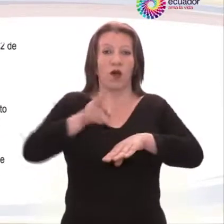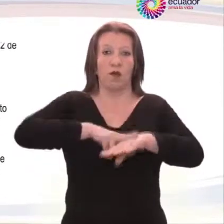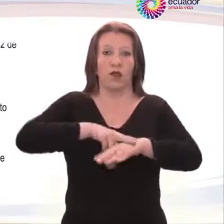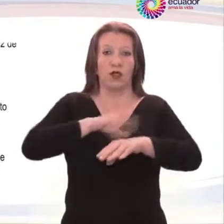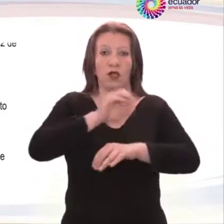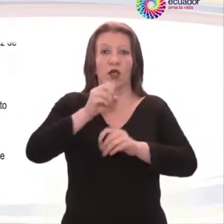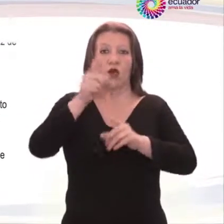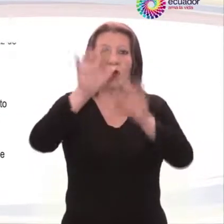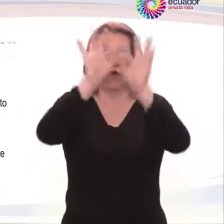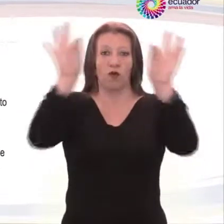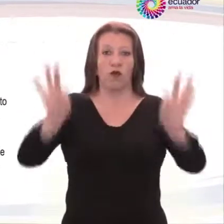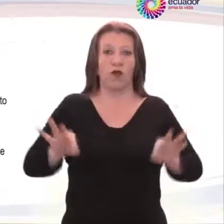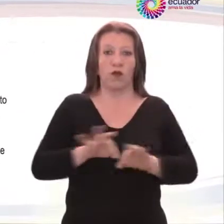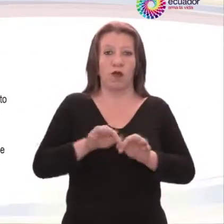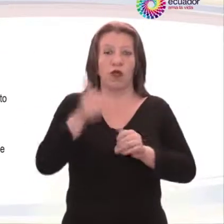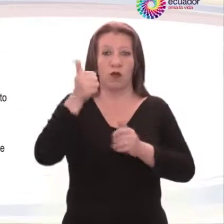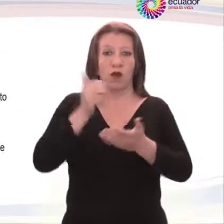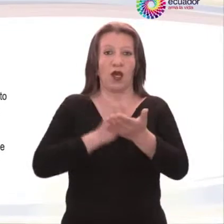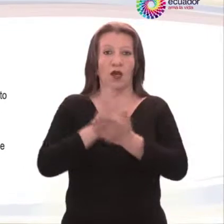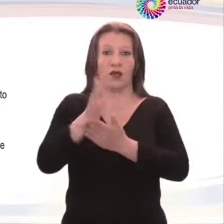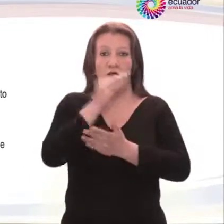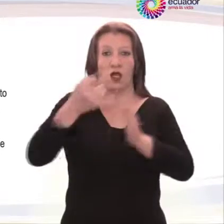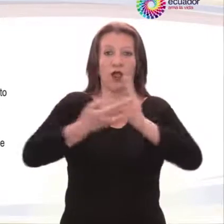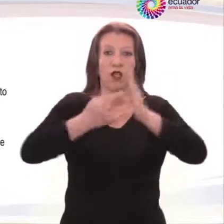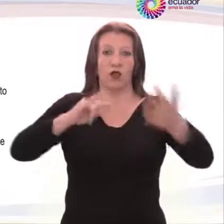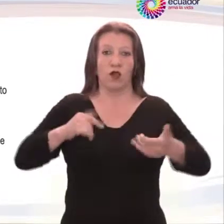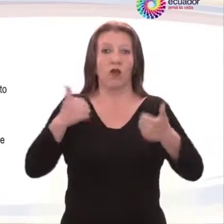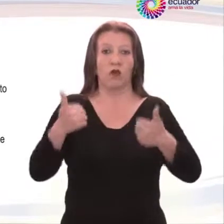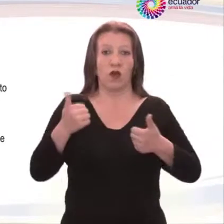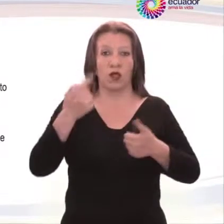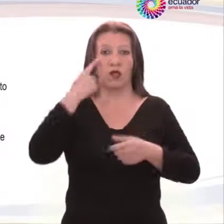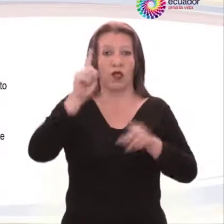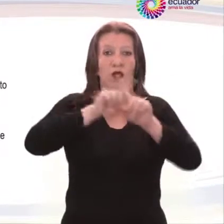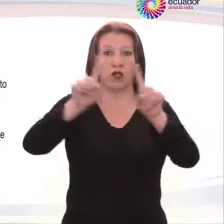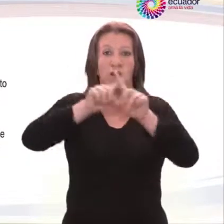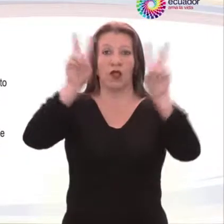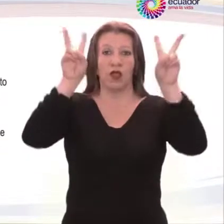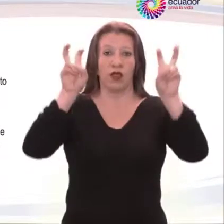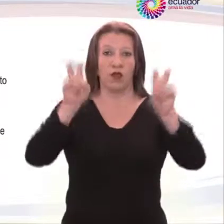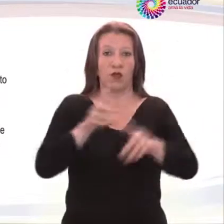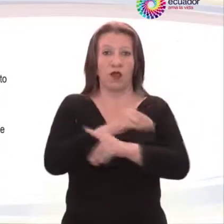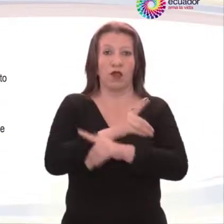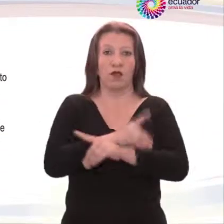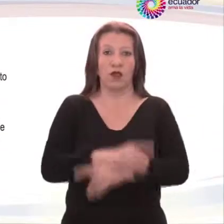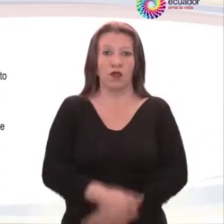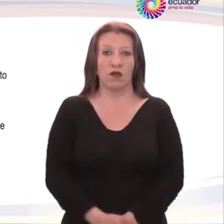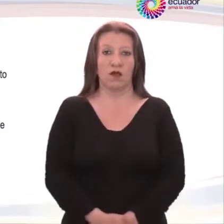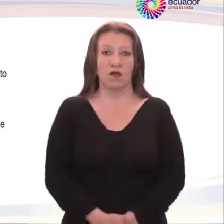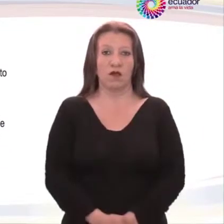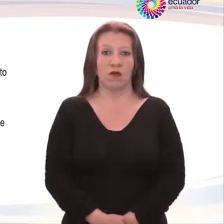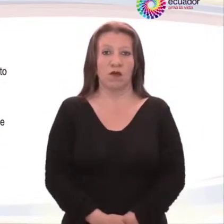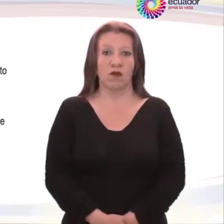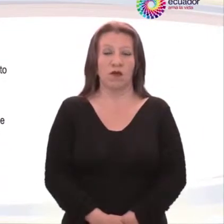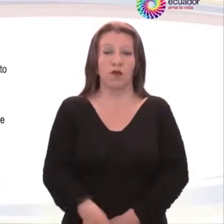accesible y con las tecnologías adecuadas a los diferentes tipos de discapacidad. b.